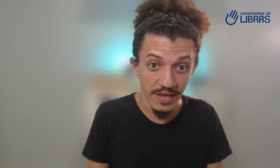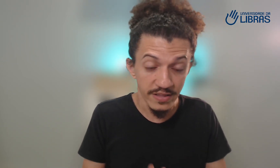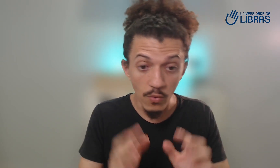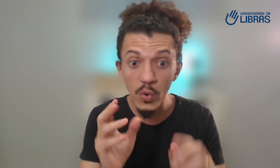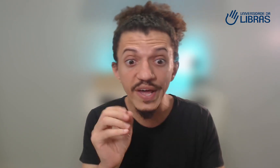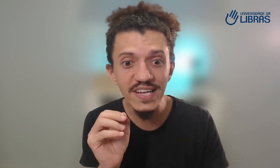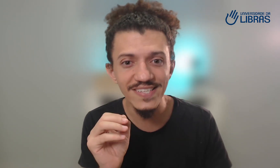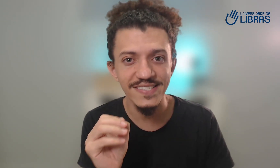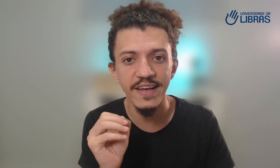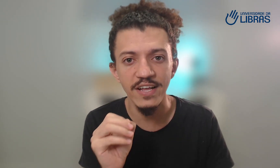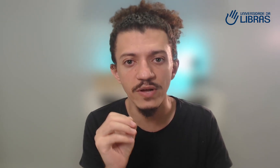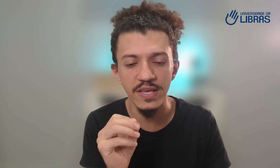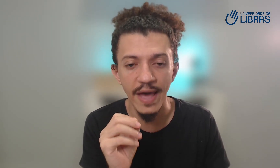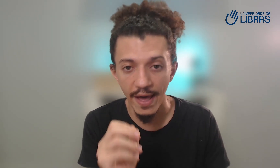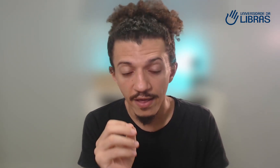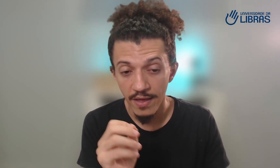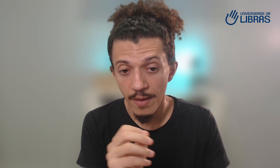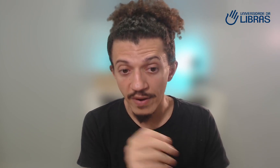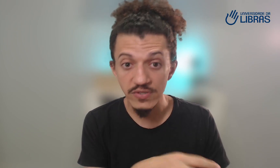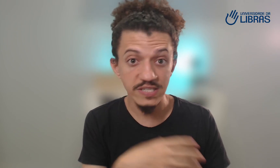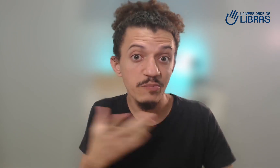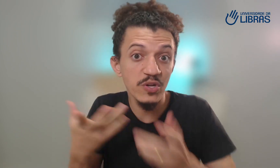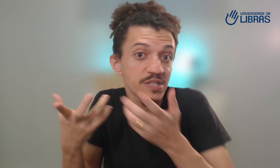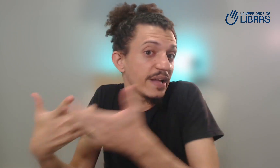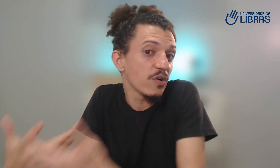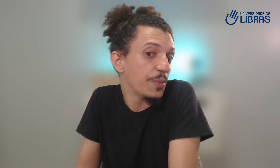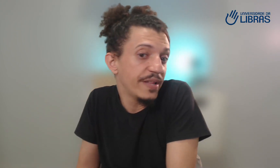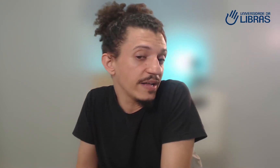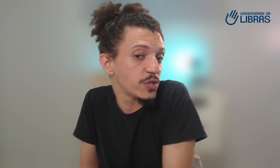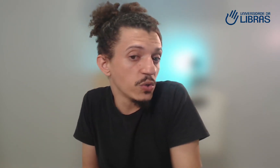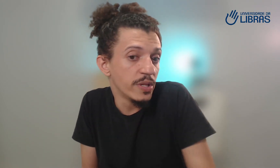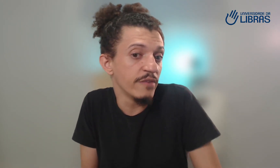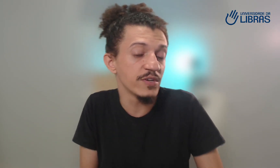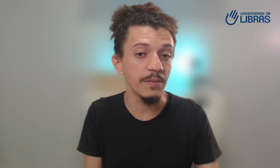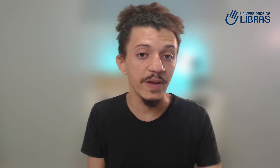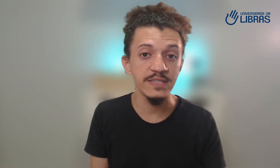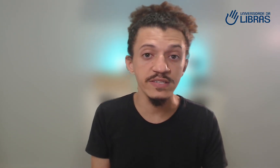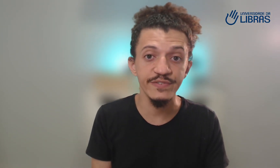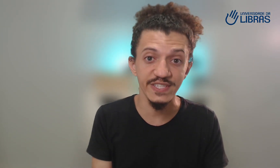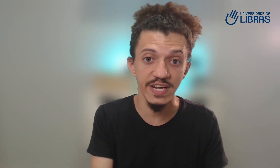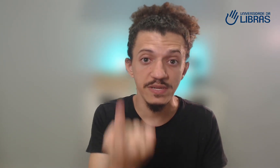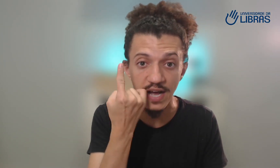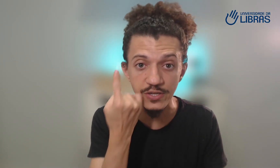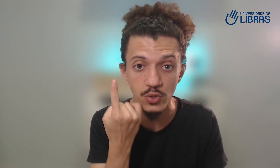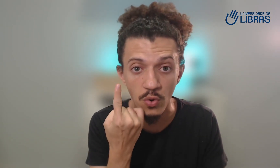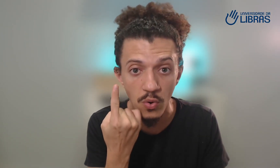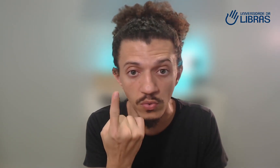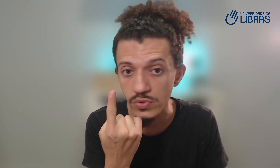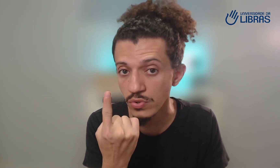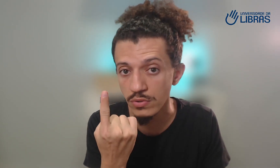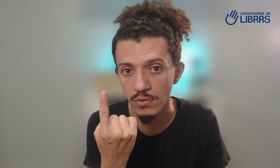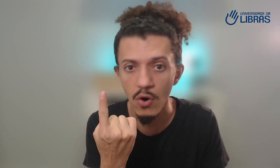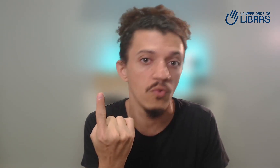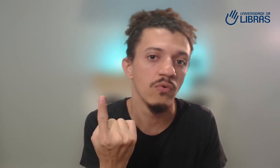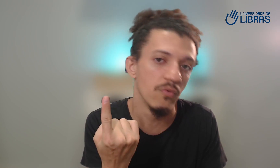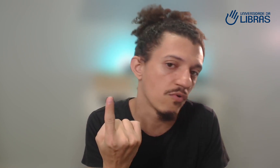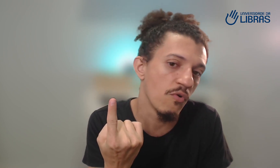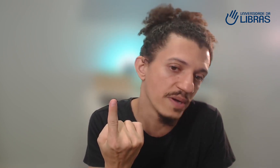Então, o grande segredo aqui é, para você se aproximar da comunidade surda, você precisa de fazer amizade com um surdo ou com uma